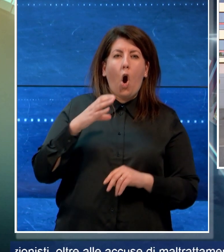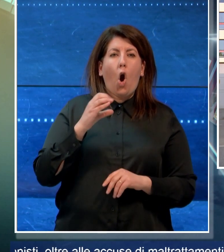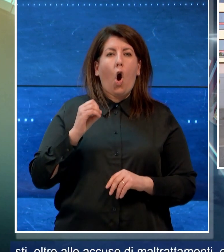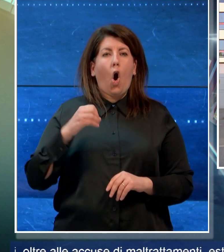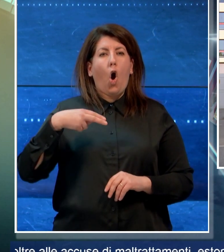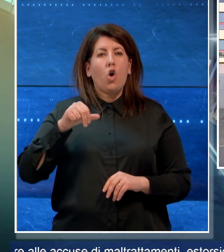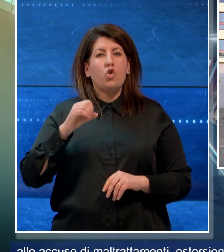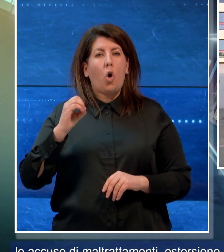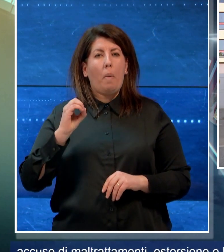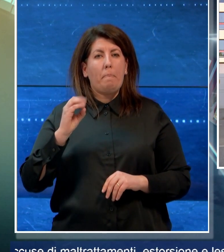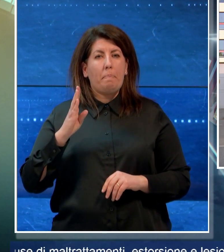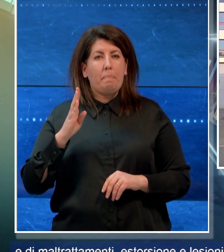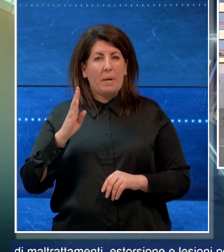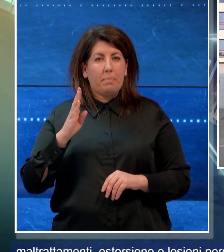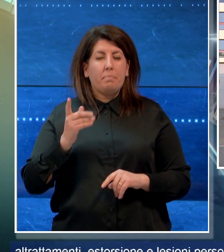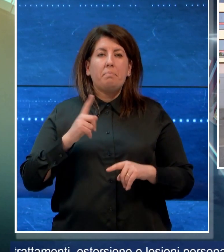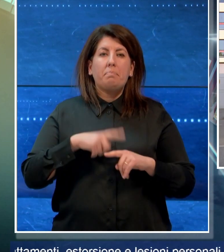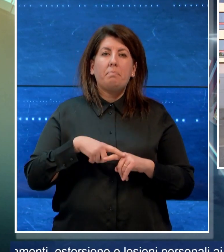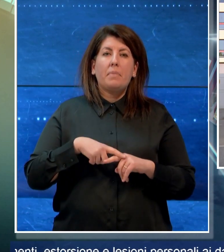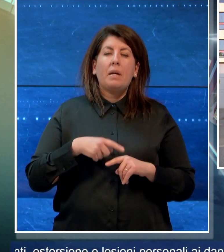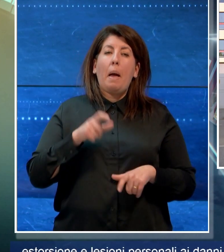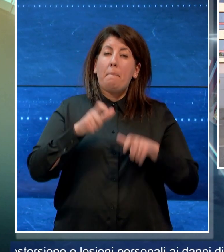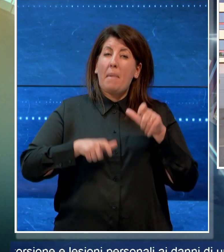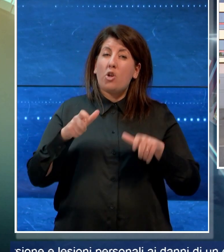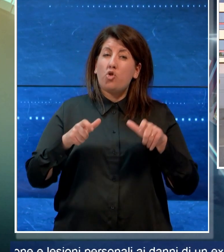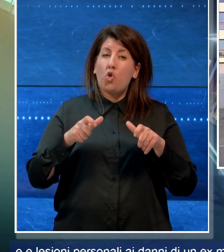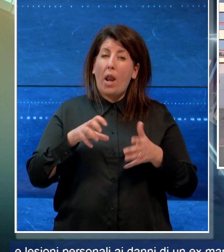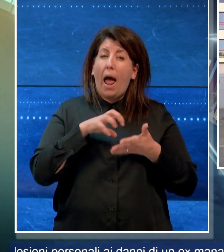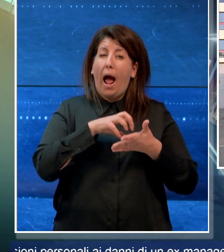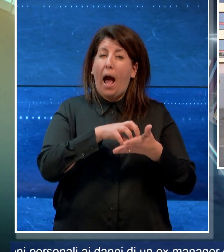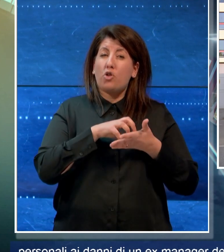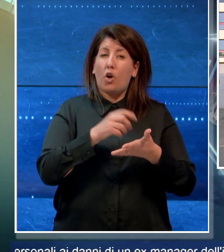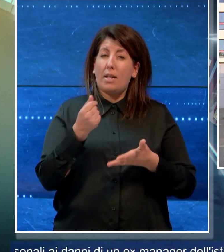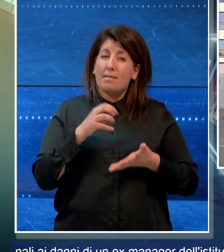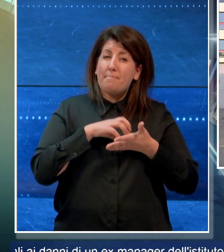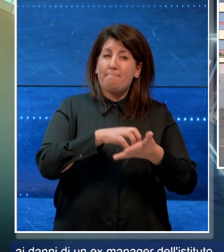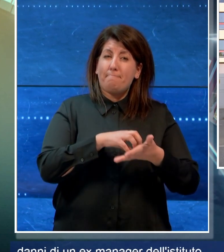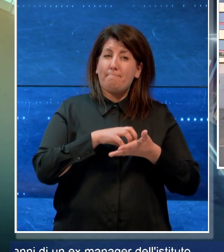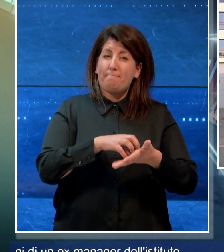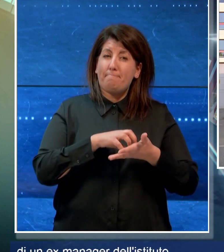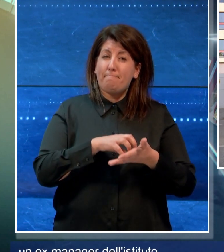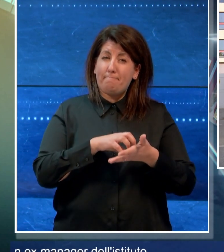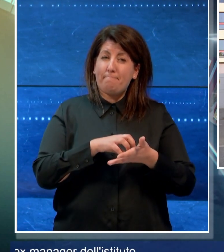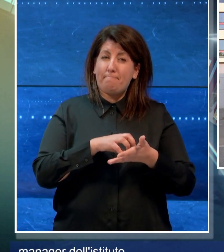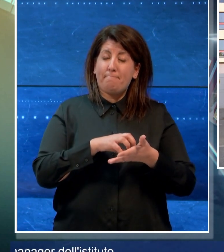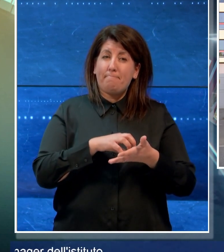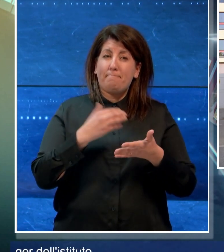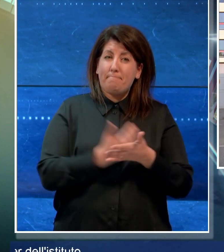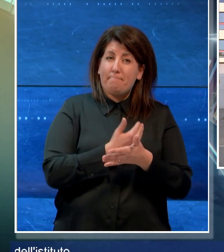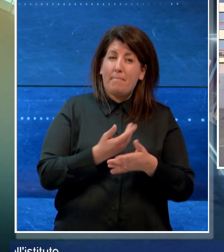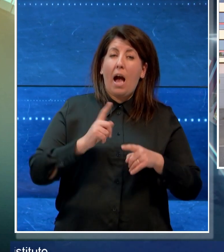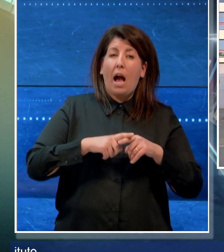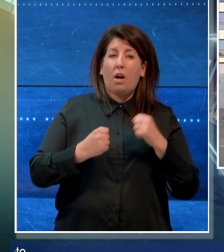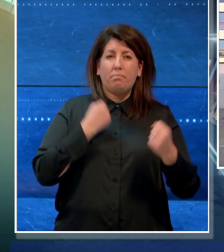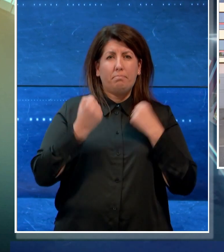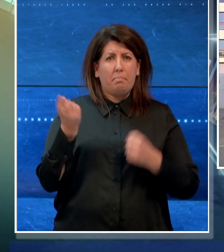agiotaggio bancario a danno degli azionisti, oltre alle accuse di maltrattamenti, estorsione